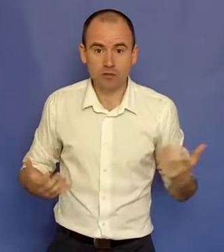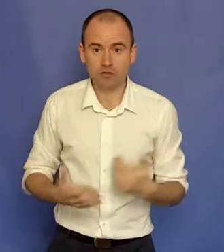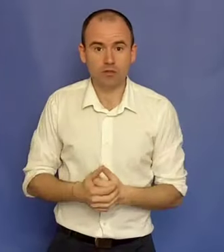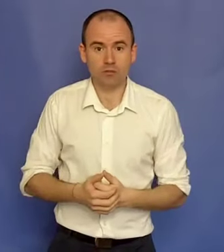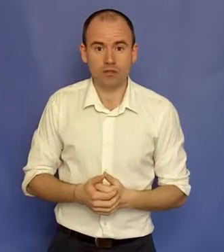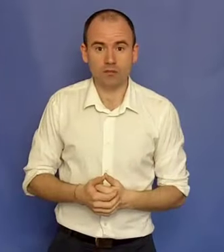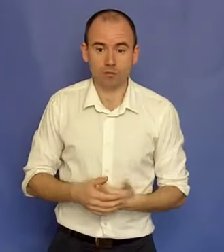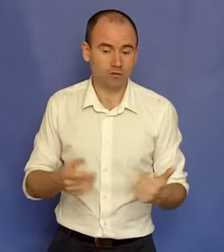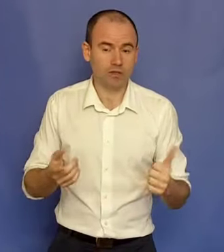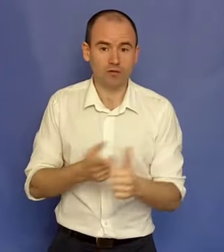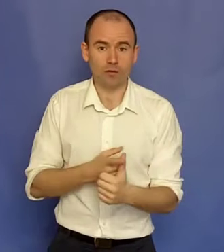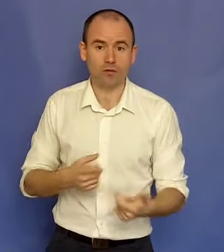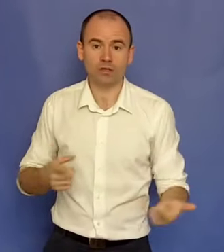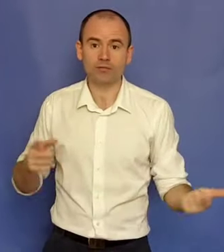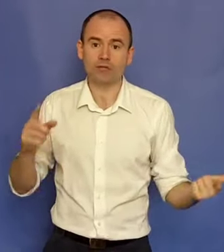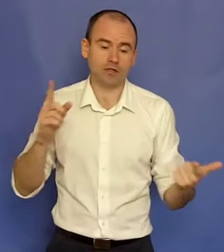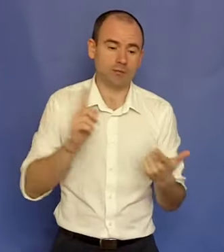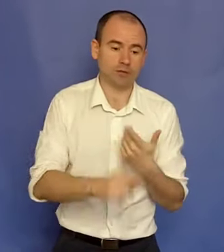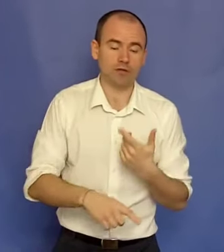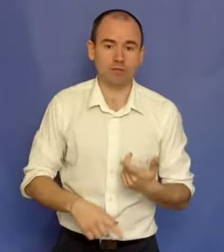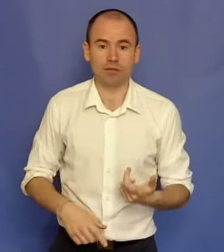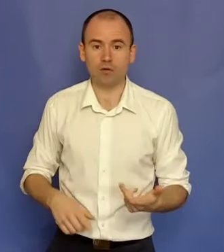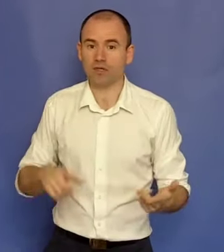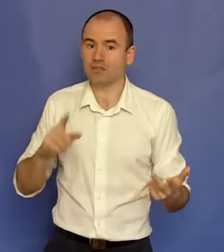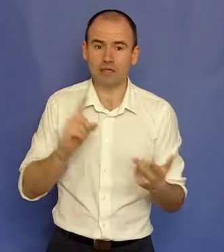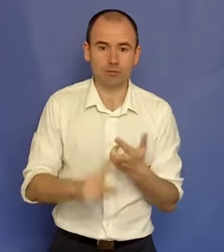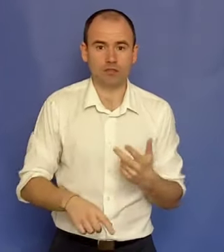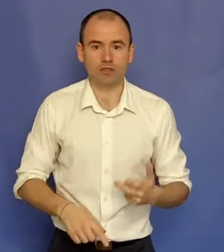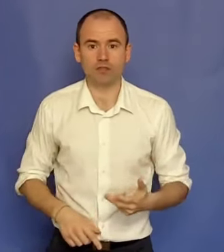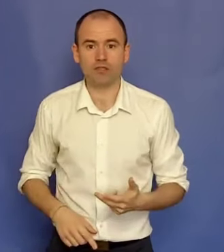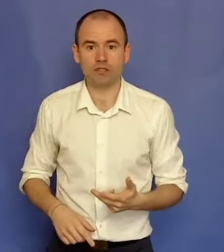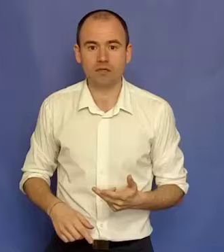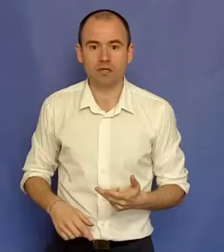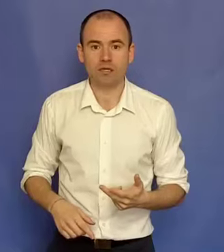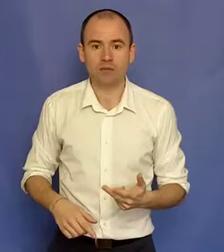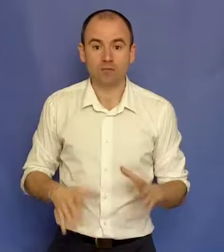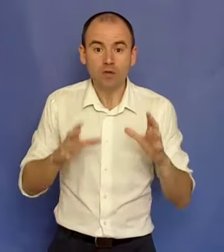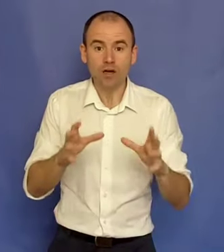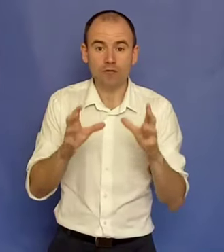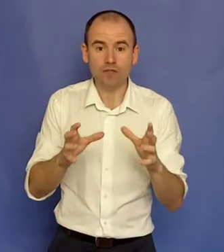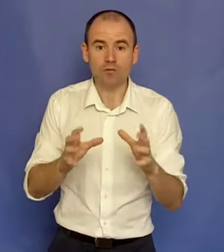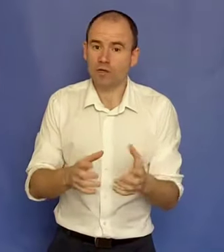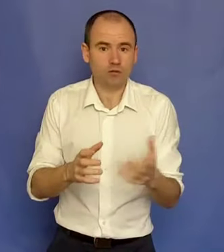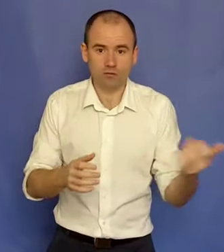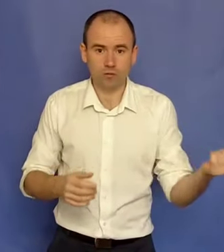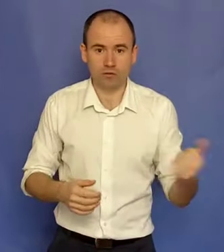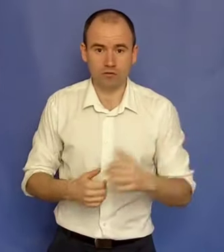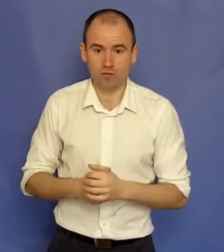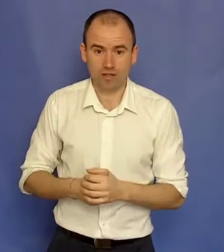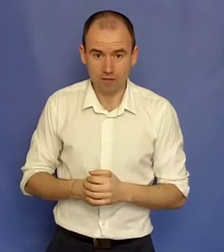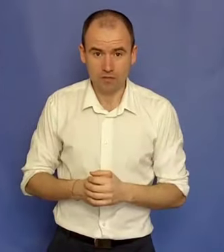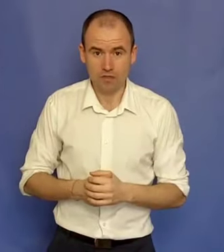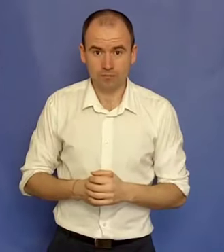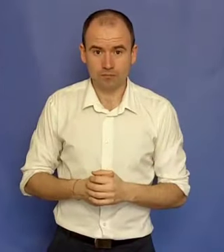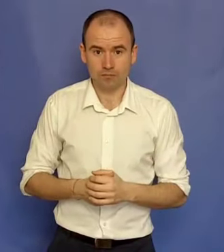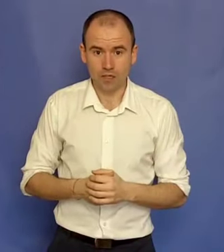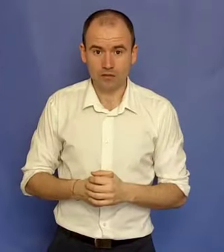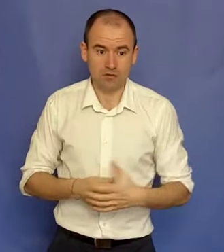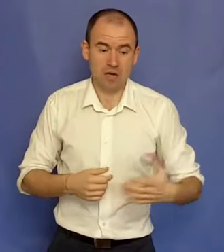nici o putere. Poți fi dat afară oricând, afacerea poate falimenta oricând, n-ai putere de decizie. Noi, ca ființe umane, nu suntem făcuți să fim sclavi, să fim